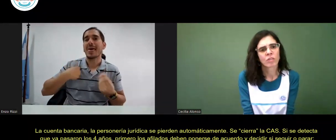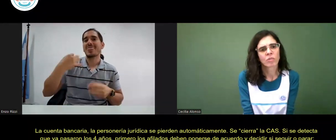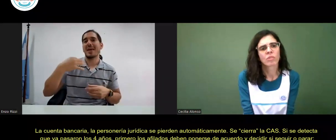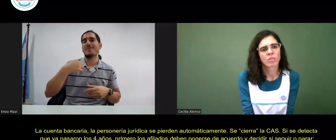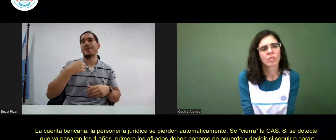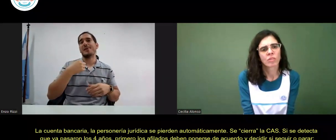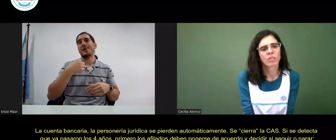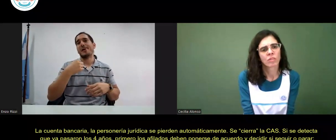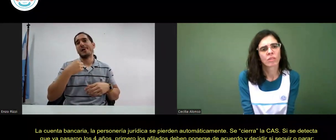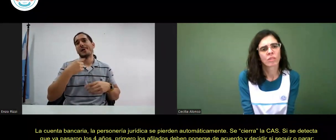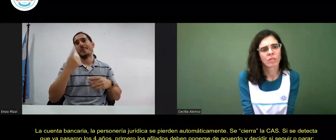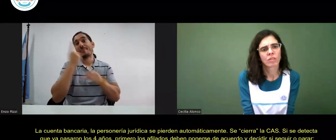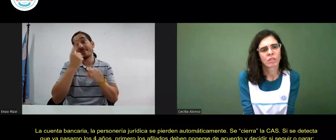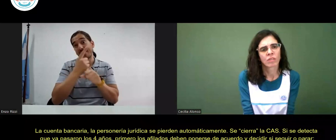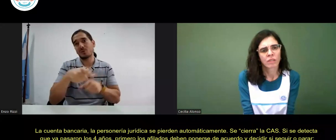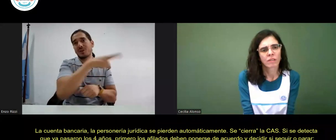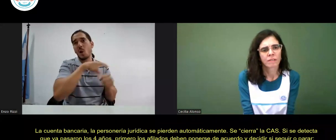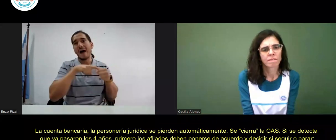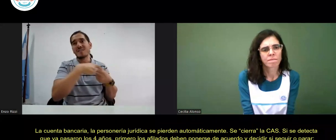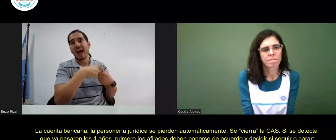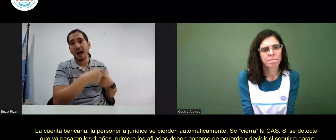detecta que ya pasaron los cuatro años,